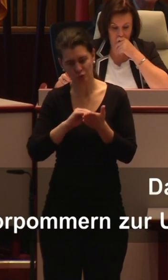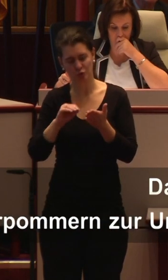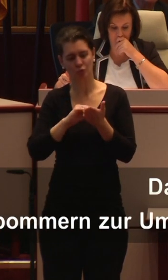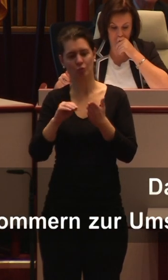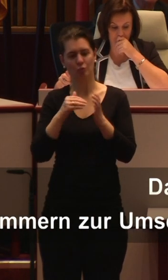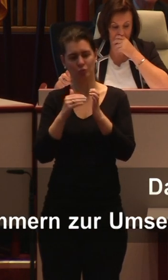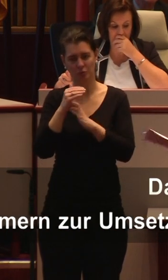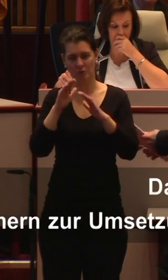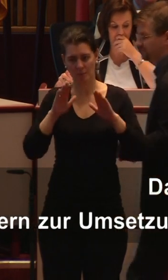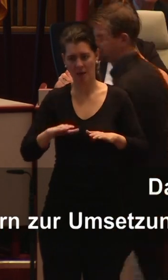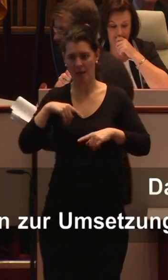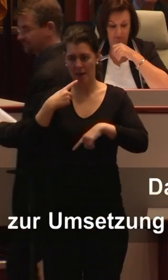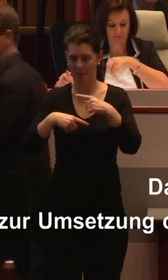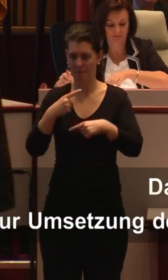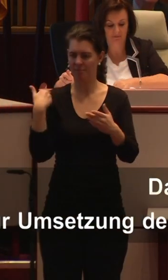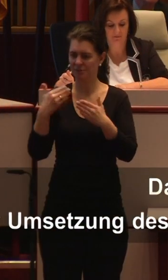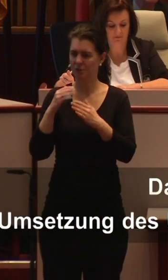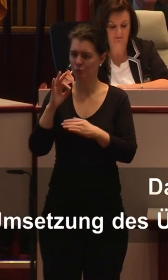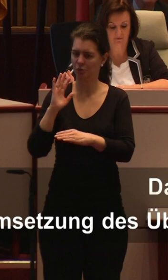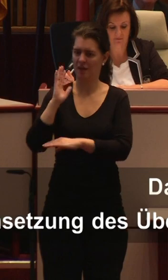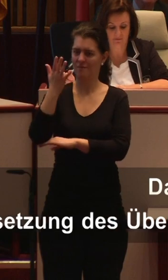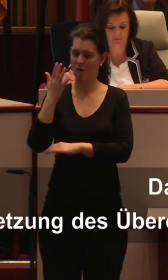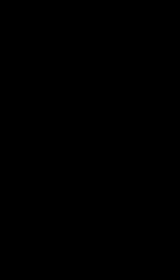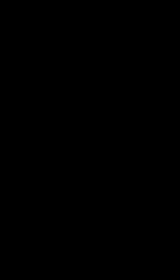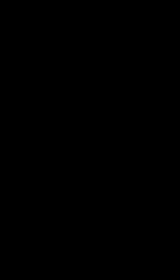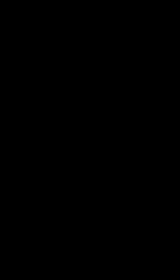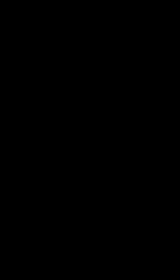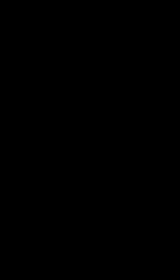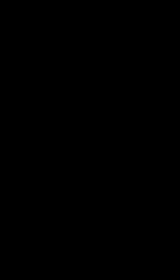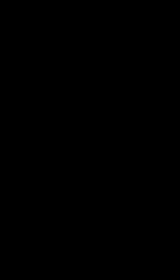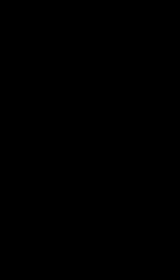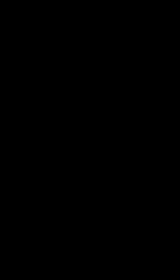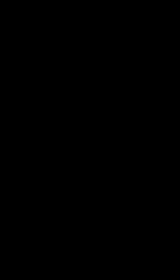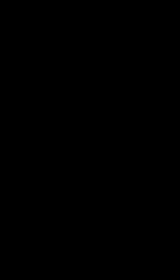Vielen Dank. Applaus Applaus Applaus Applaus Untertitelung